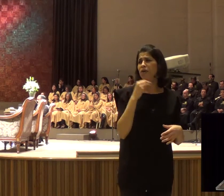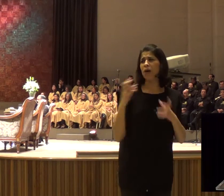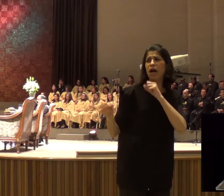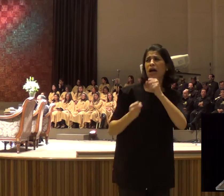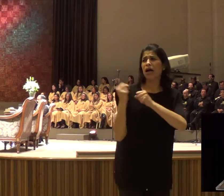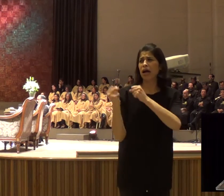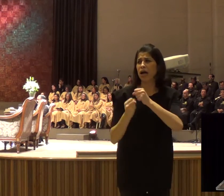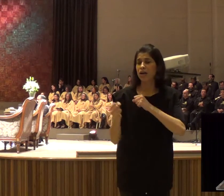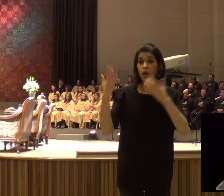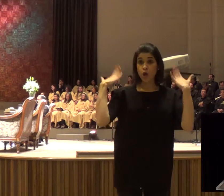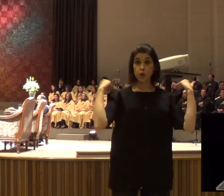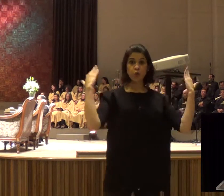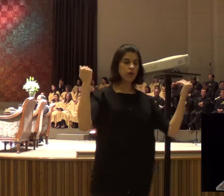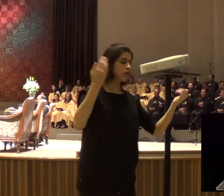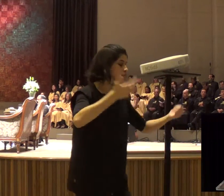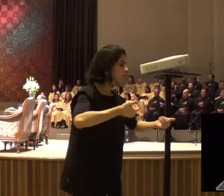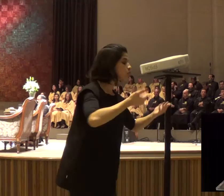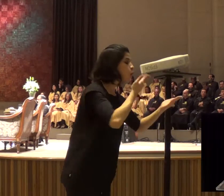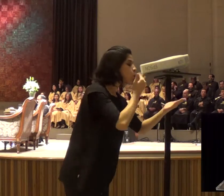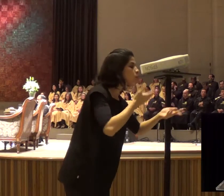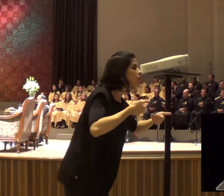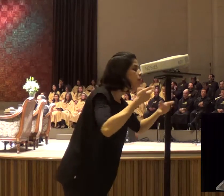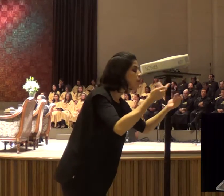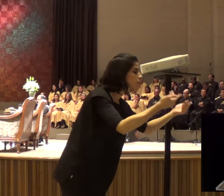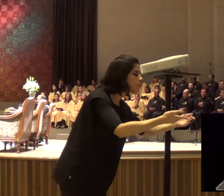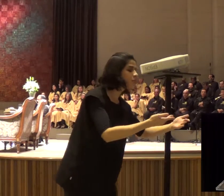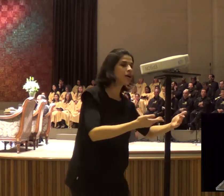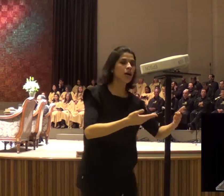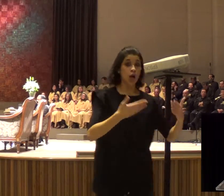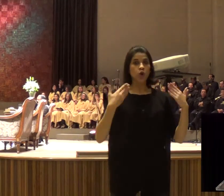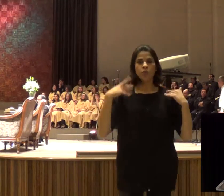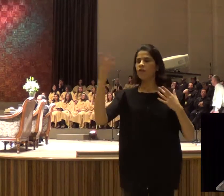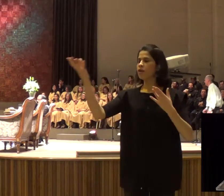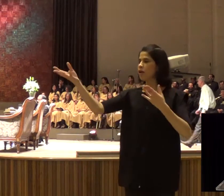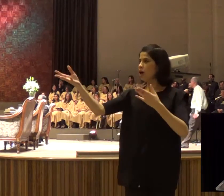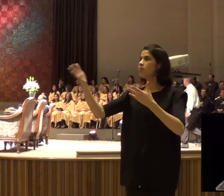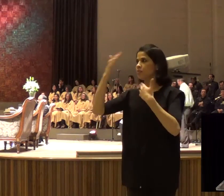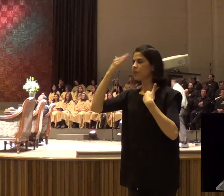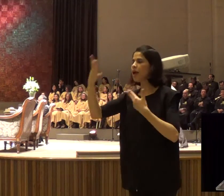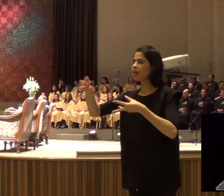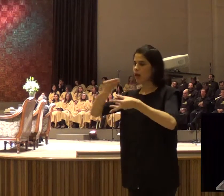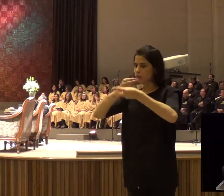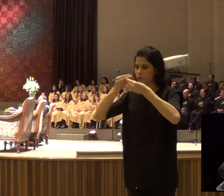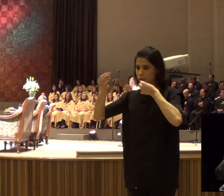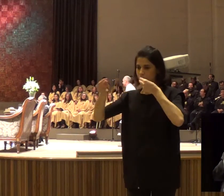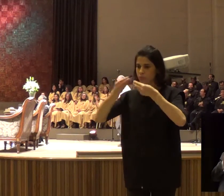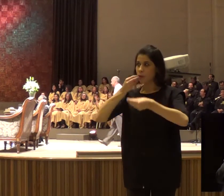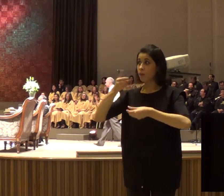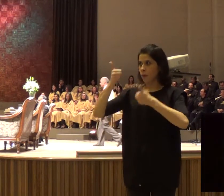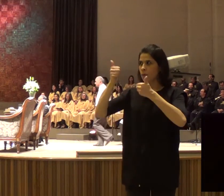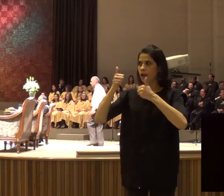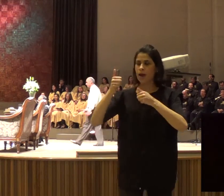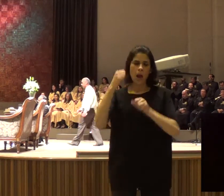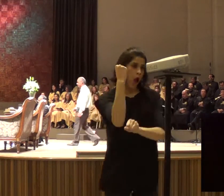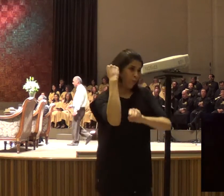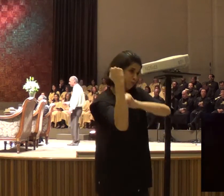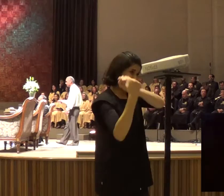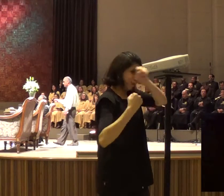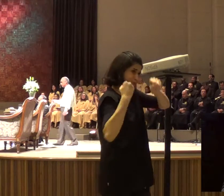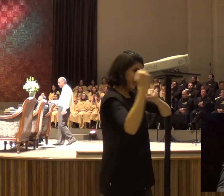aquela comida, viajou 40 dias, e 40 noites, até chegar a Horeb, e o monte de Deus, outra maneira, de Deus